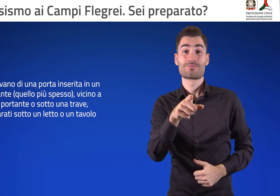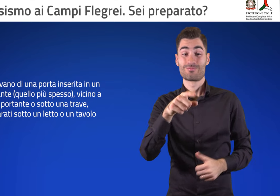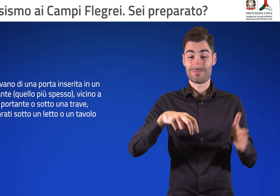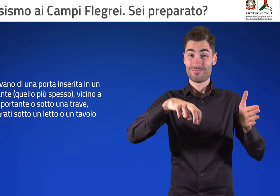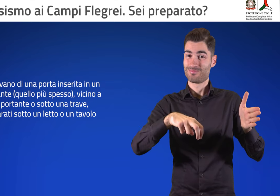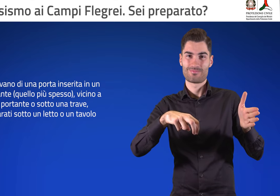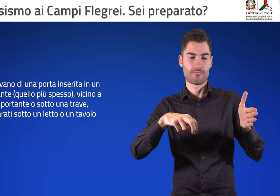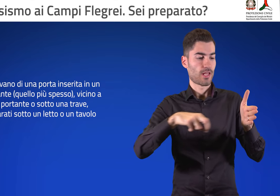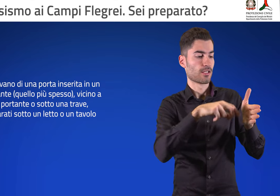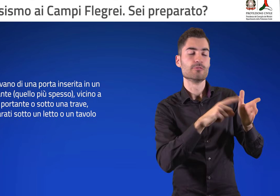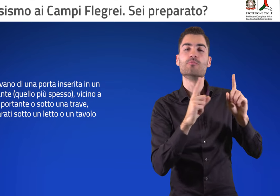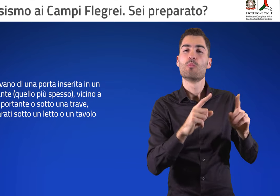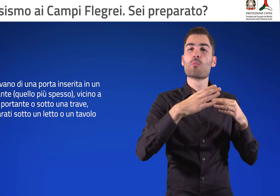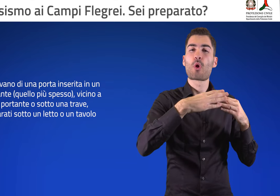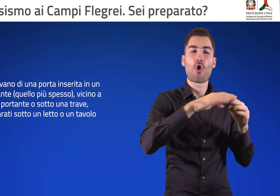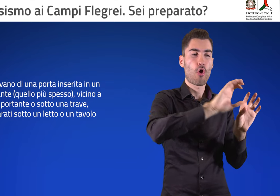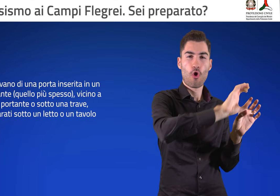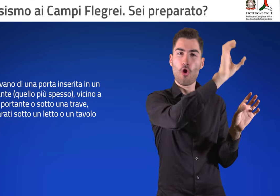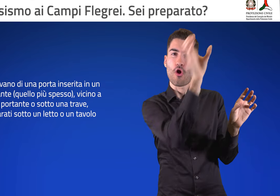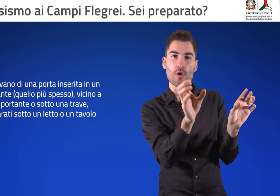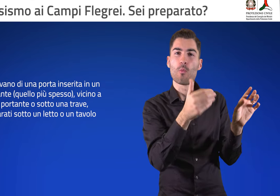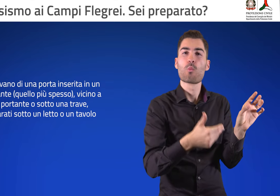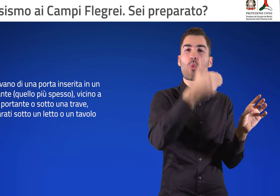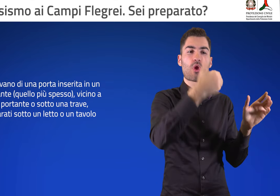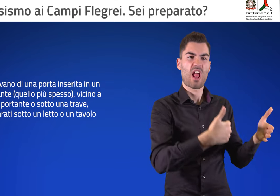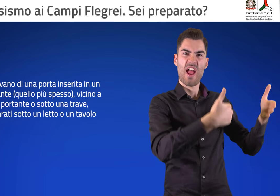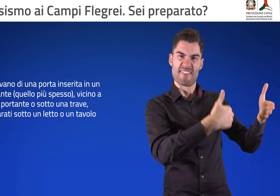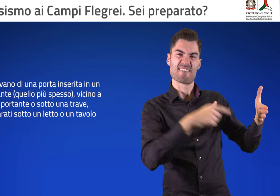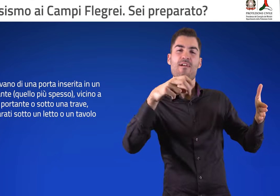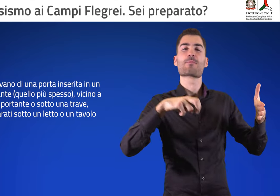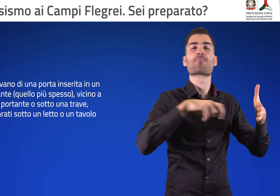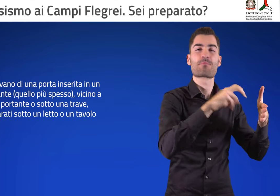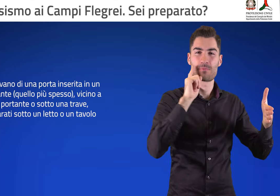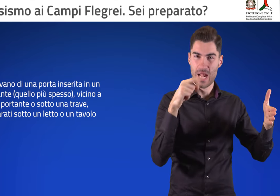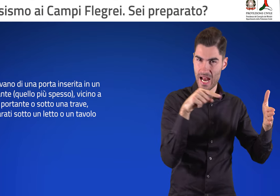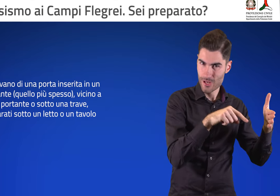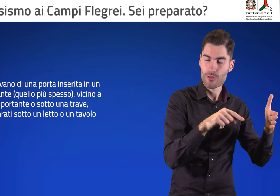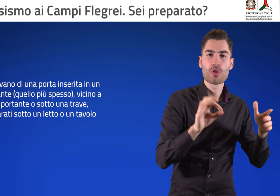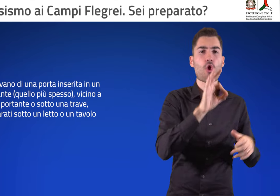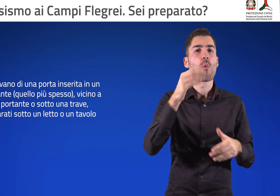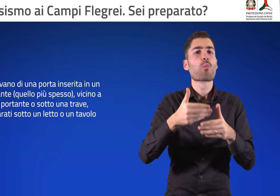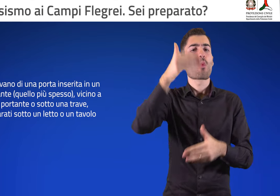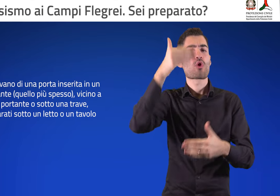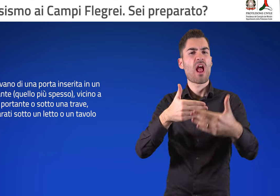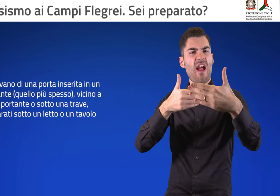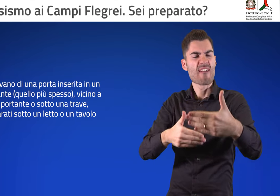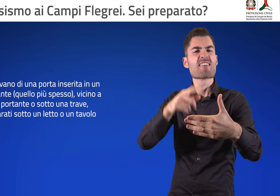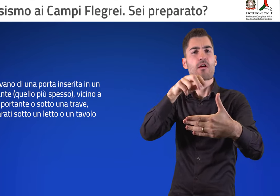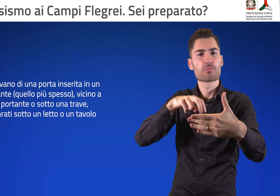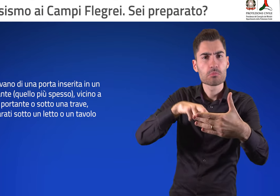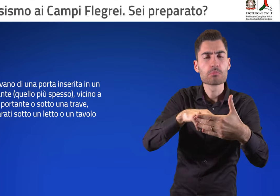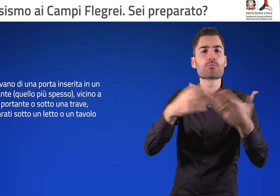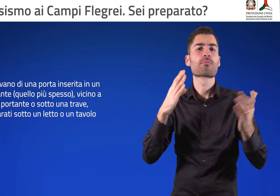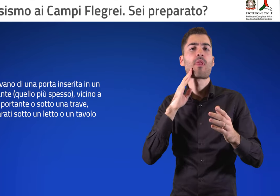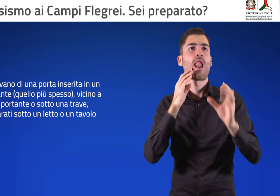Mettiti nel vano di una porta inserita in un muro portante, quello più spesso, vicino a una parete portante o sotto una trave,